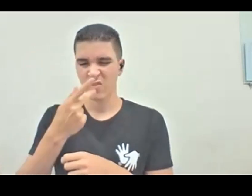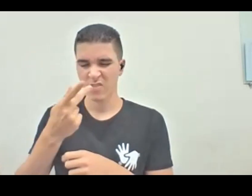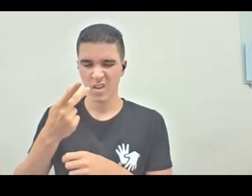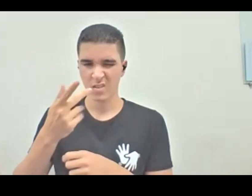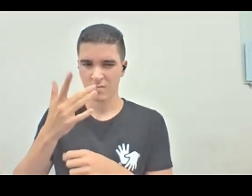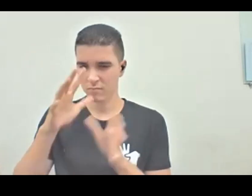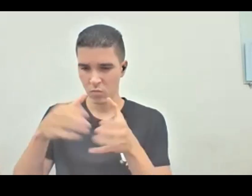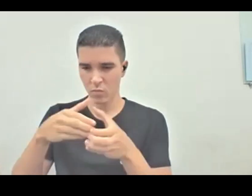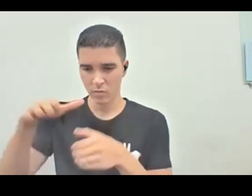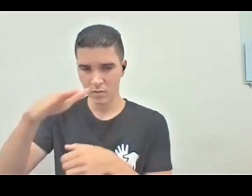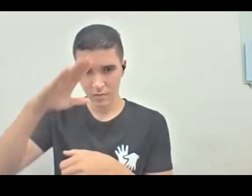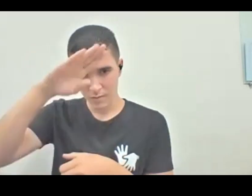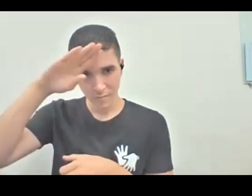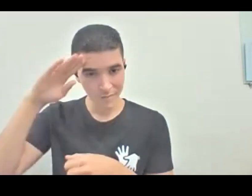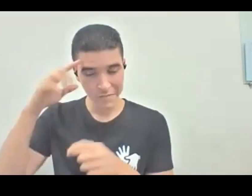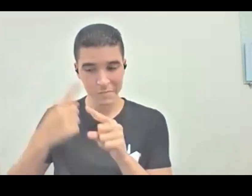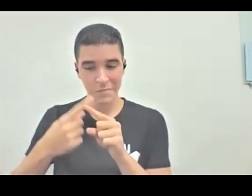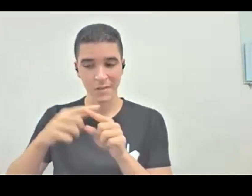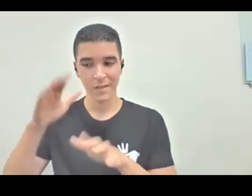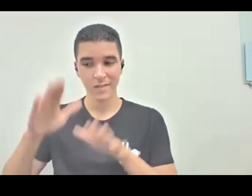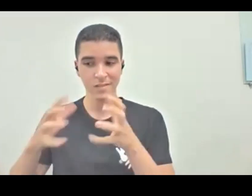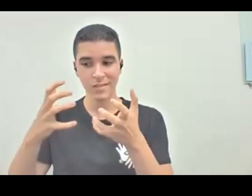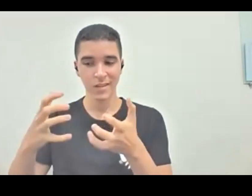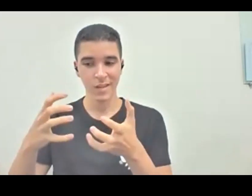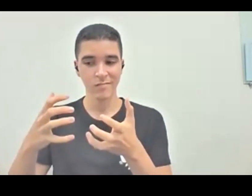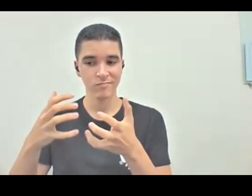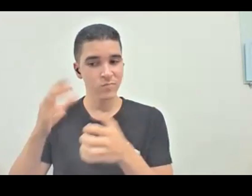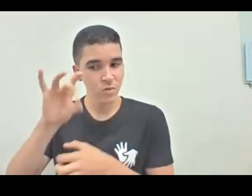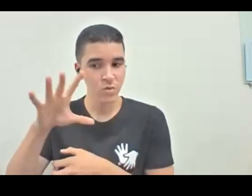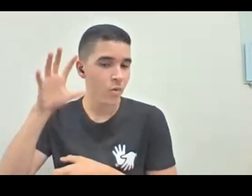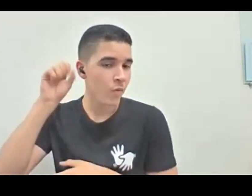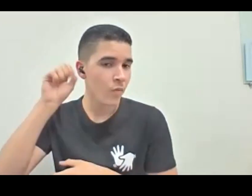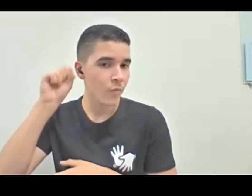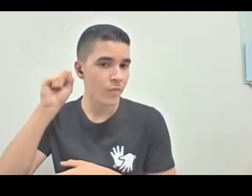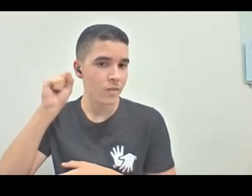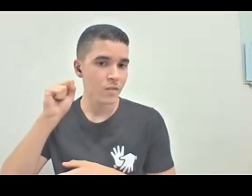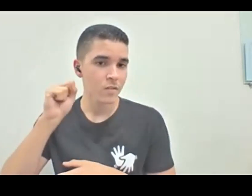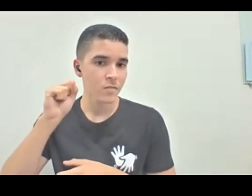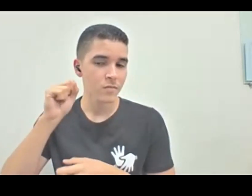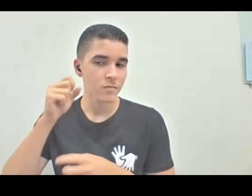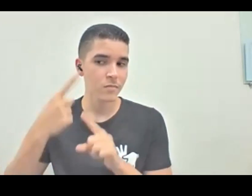trilhas, porque às vezes você quer fazer o exercício de só ouvir, e daí se já está a obra lá, pô, você já viu.